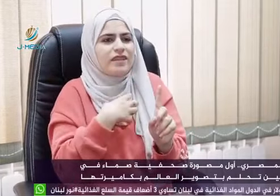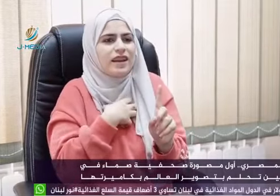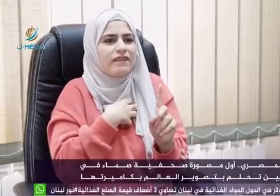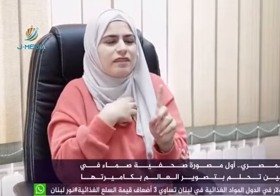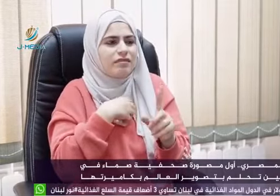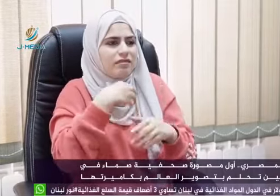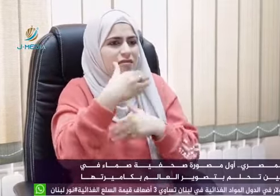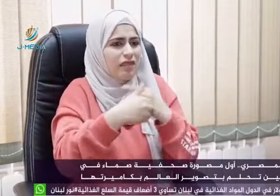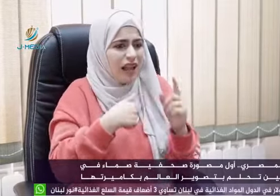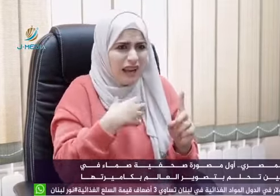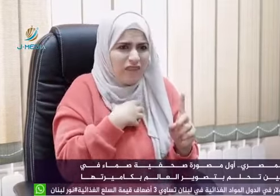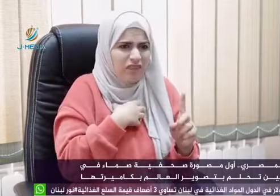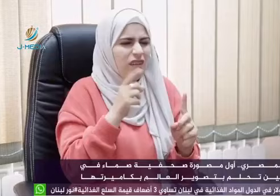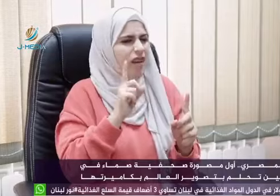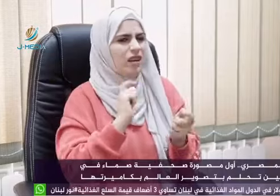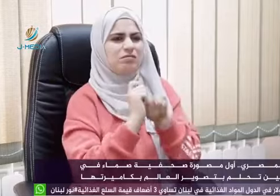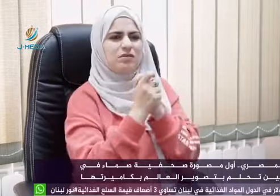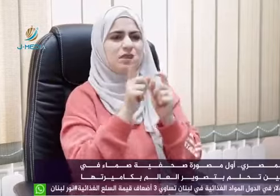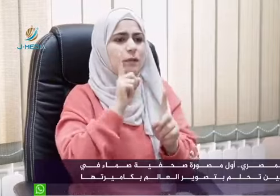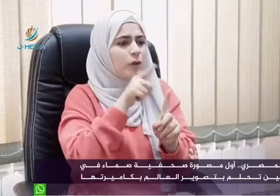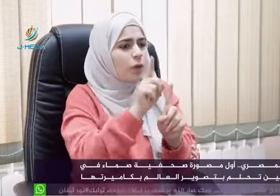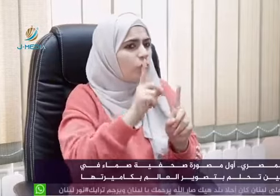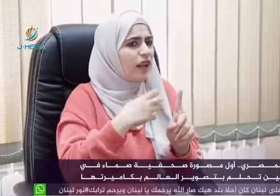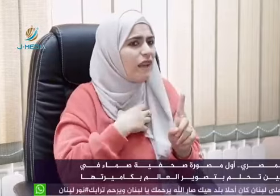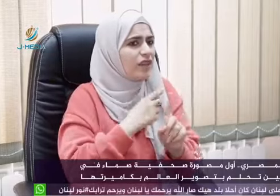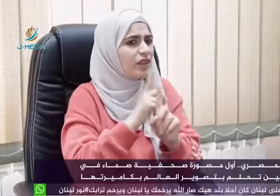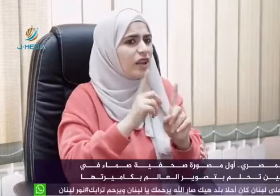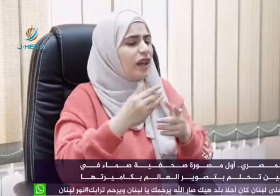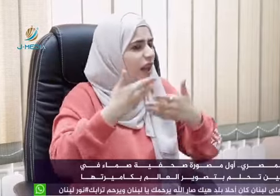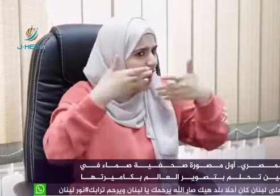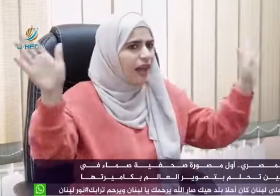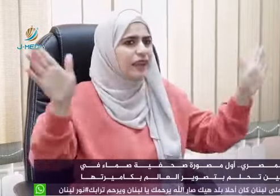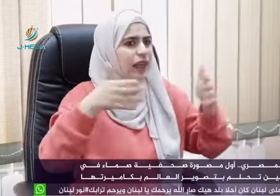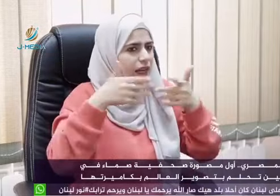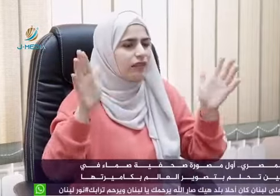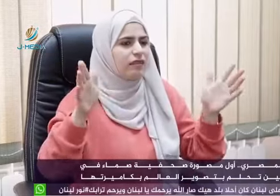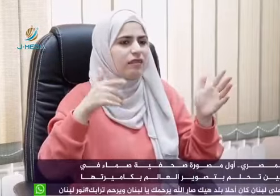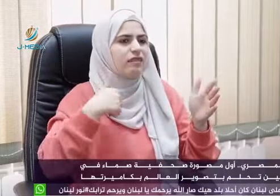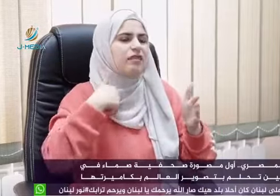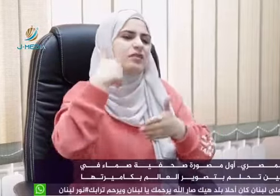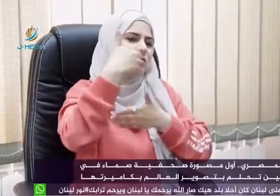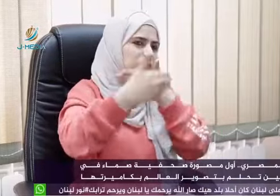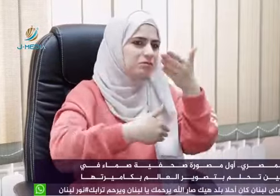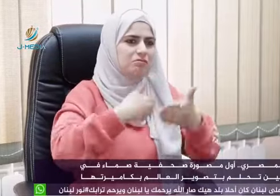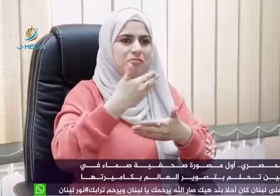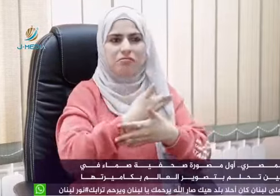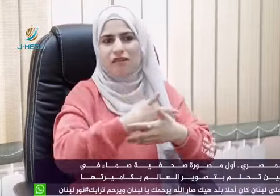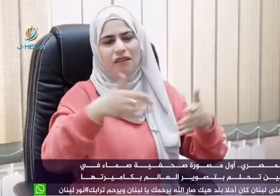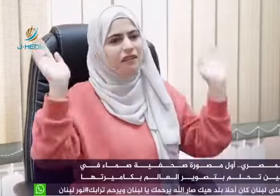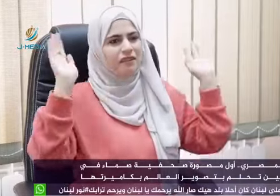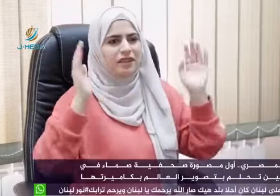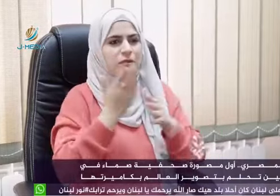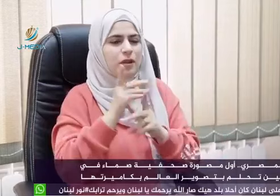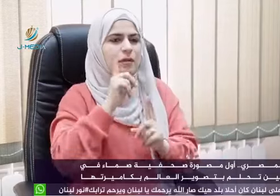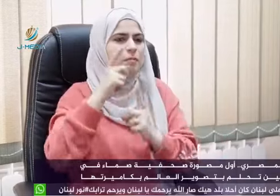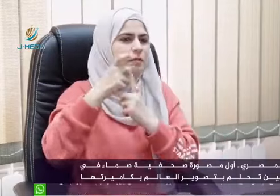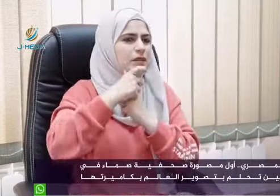والزعل والغضب اللي كان تبدل إشي ثاني لأن أمي كمان دايماً تحكي لي لازم تكوني على